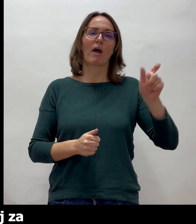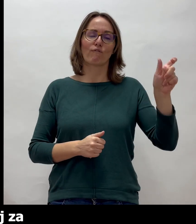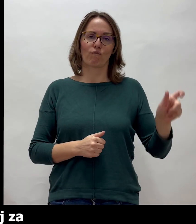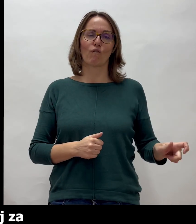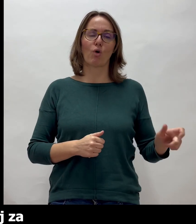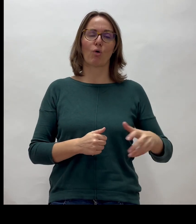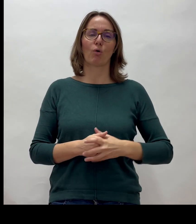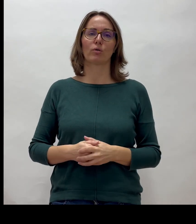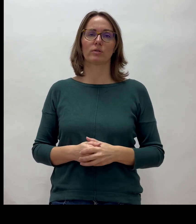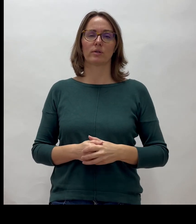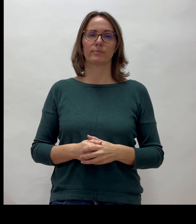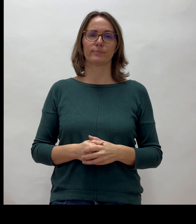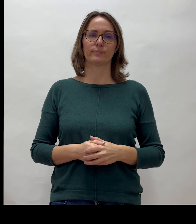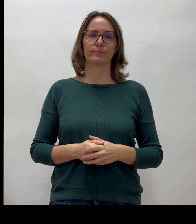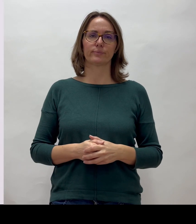gluhoslijepe osobe.